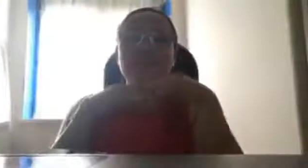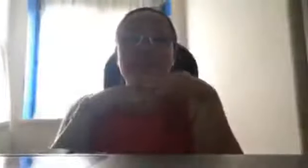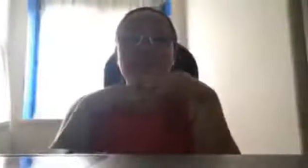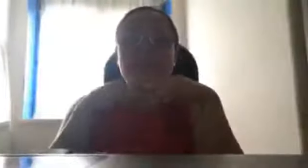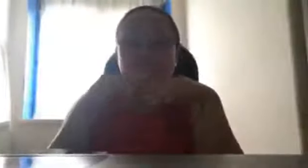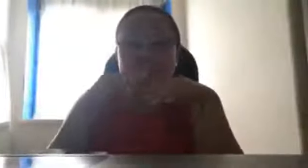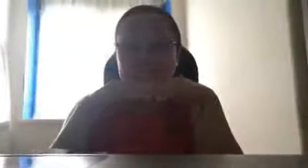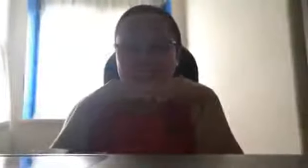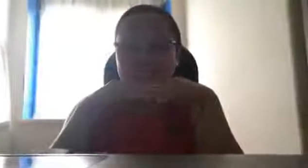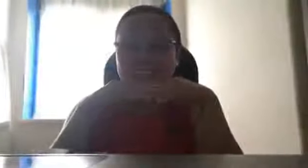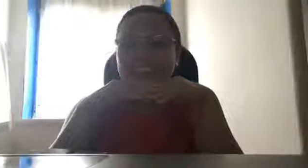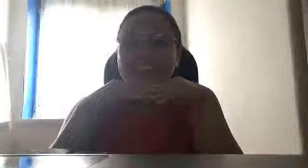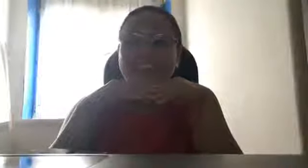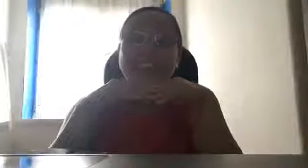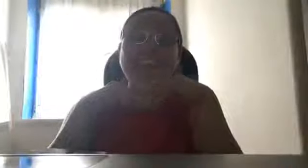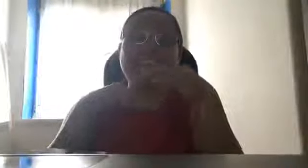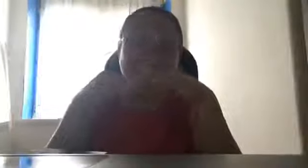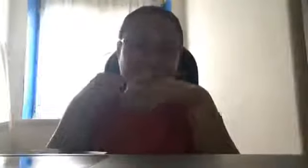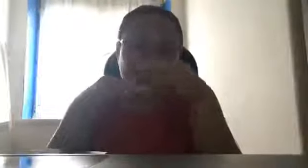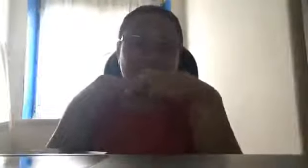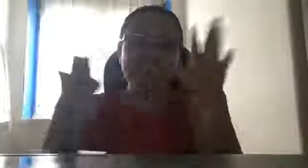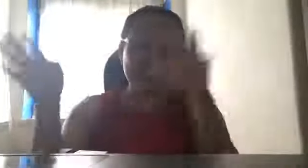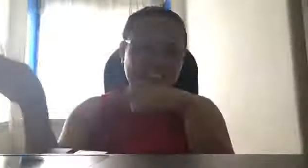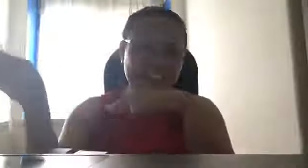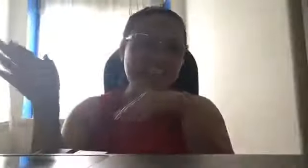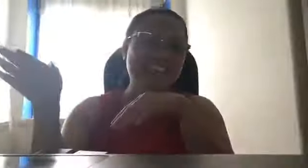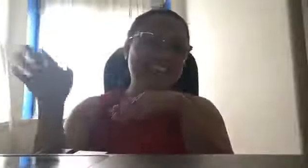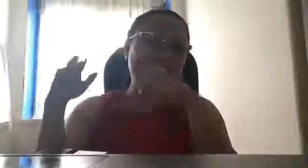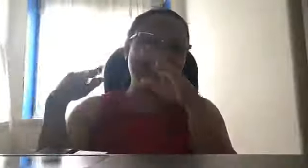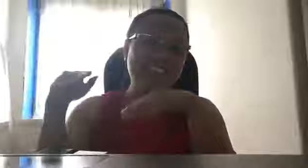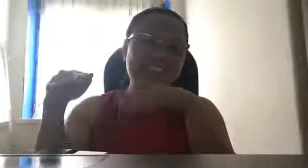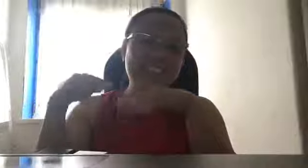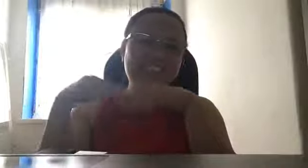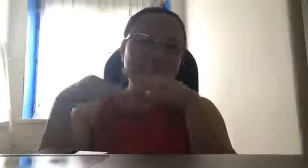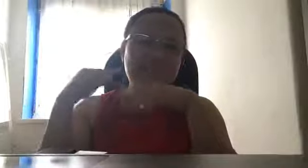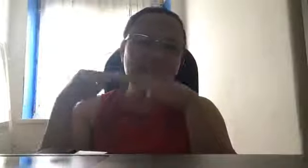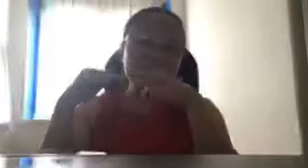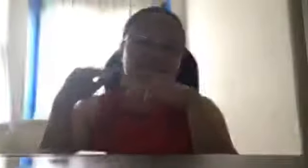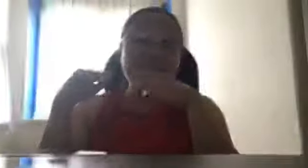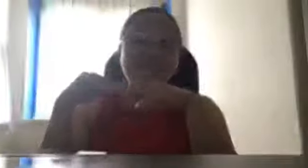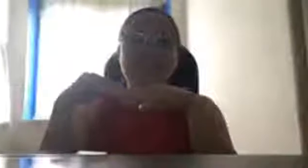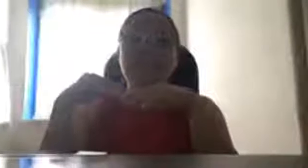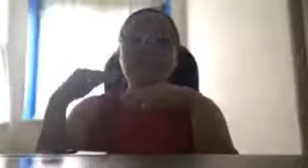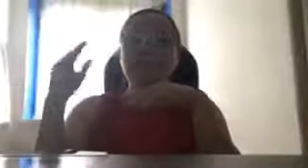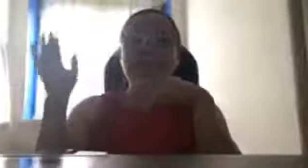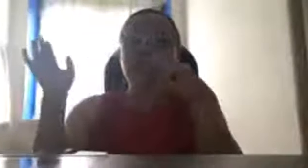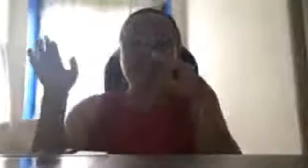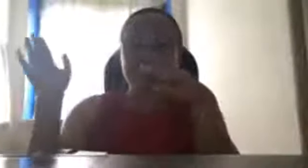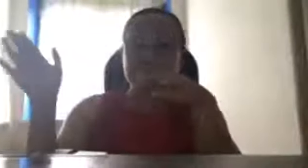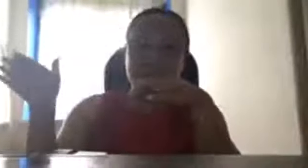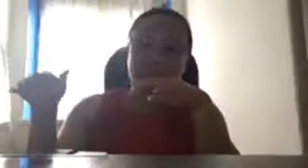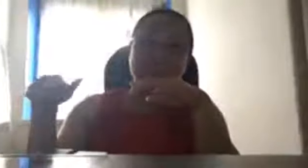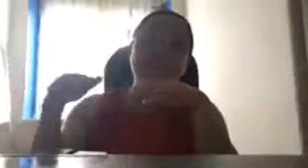BNPP na yan, hindi nga natuloy at nawala nga si, si President